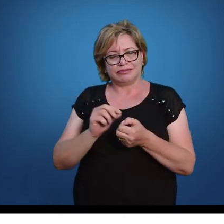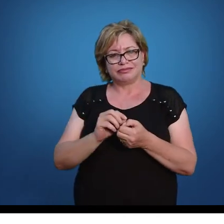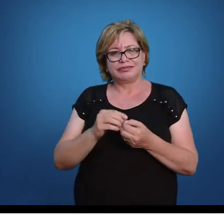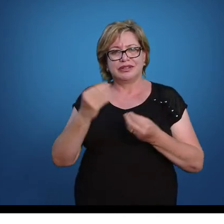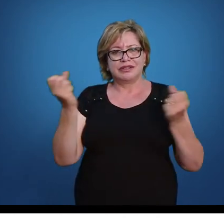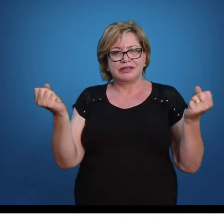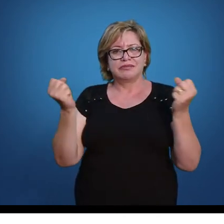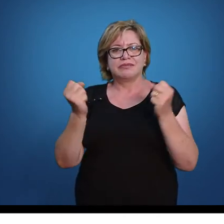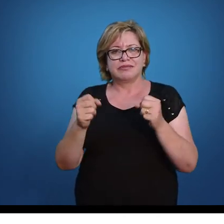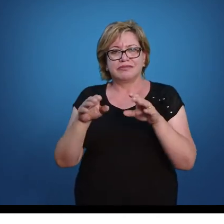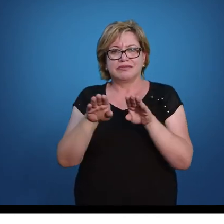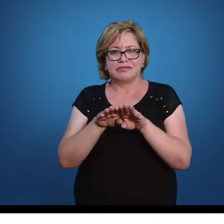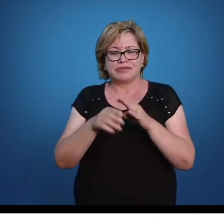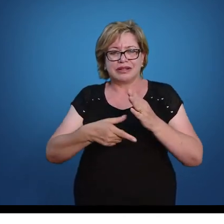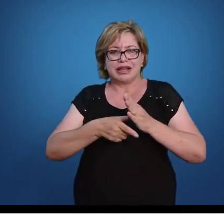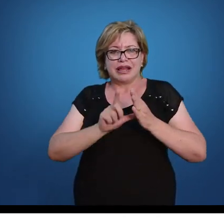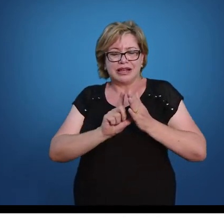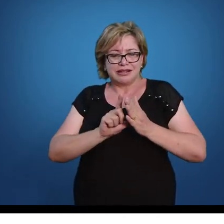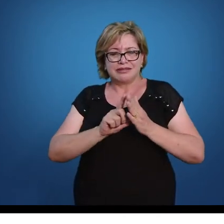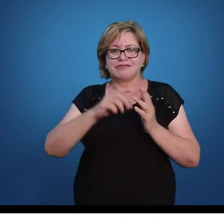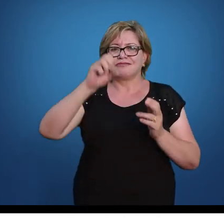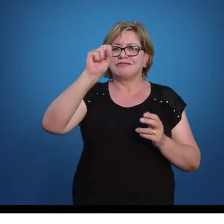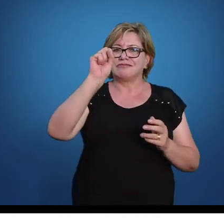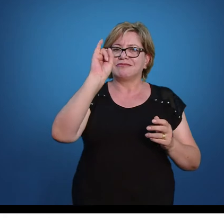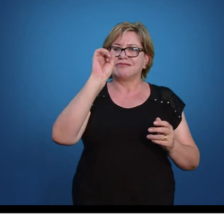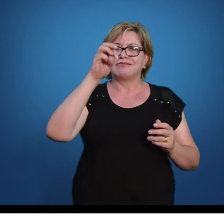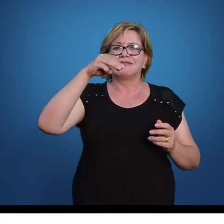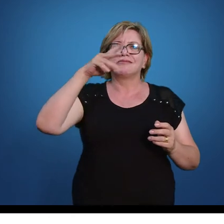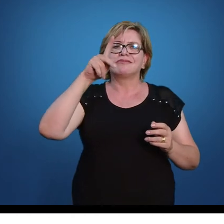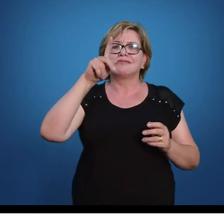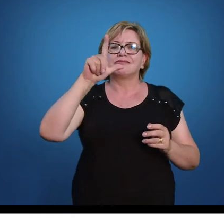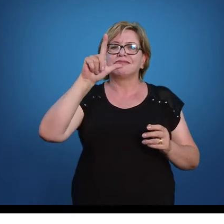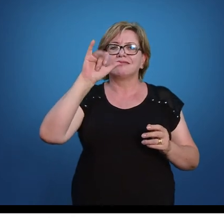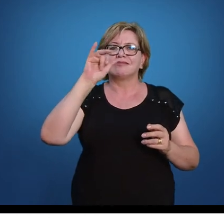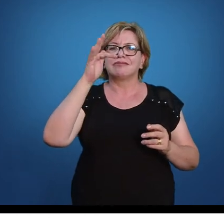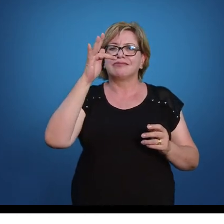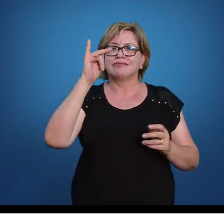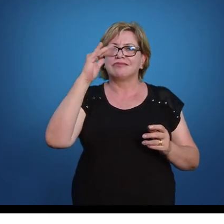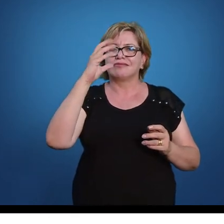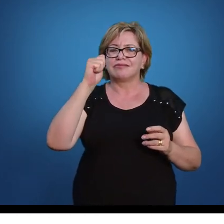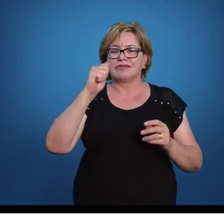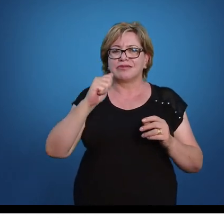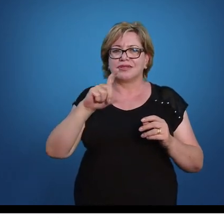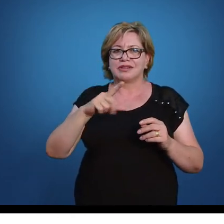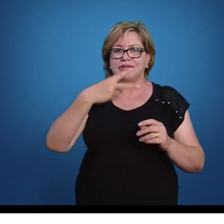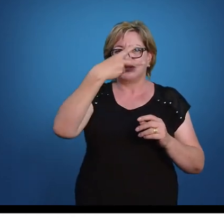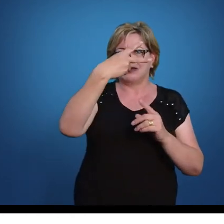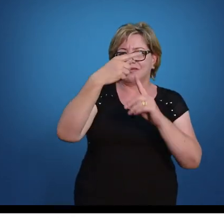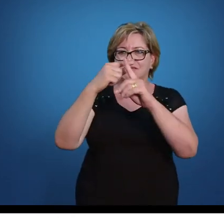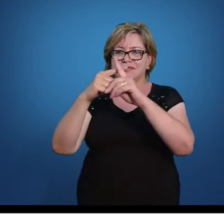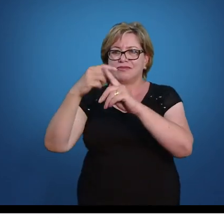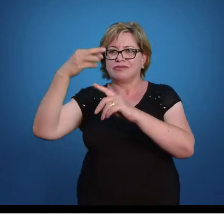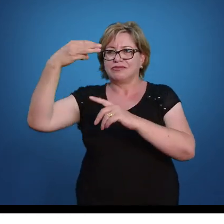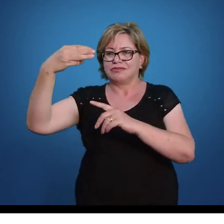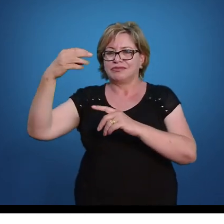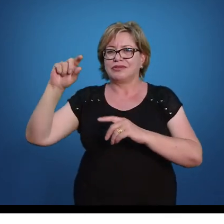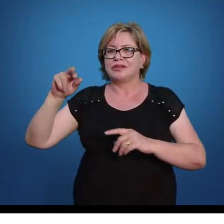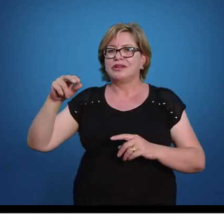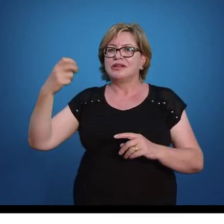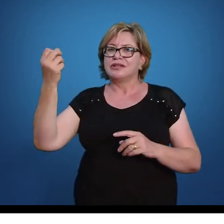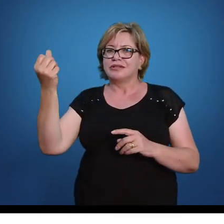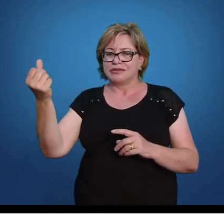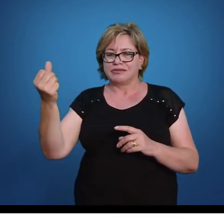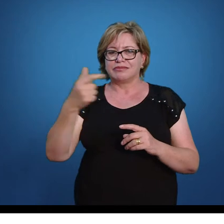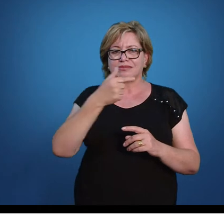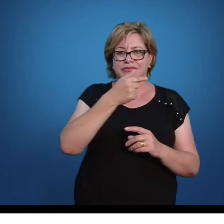Você pode também simplificar antes de multiplicar, se for de teu interesse. 2 vezes 3, 6. E 7 vezes 4,